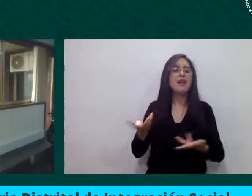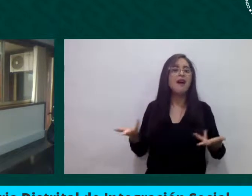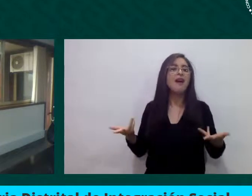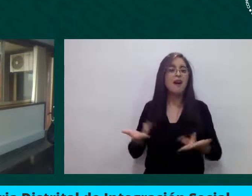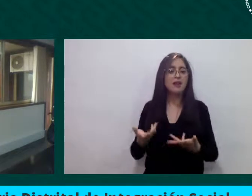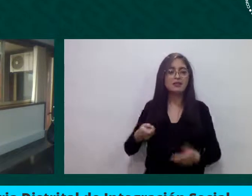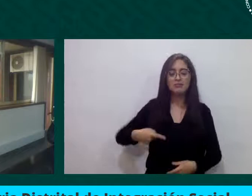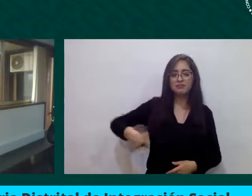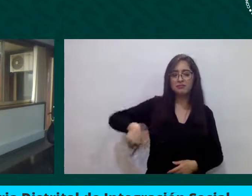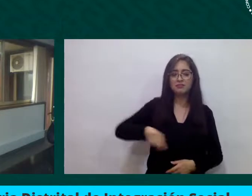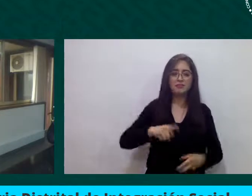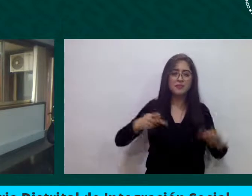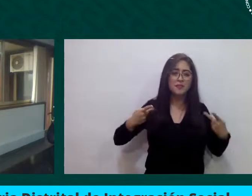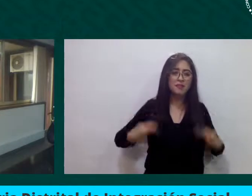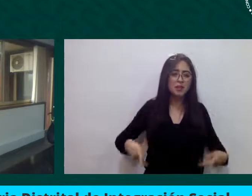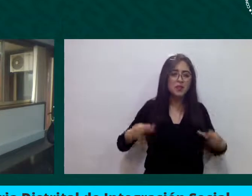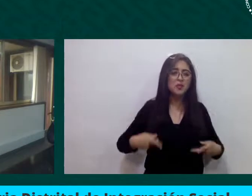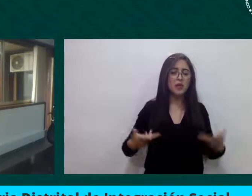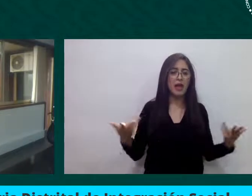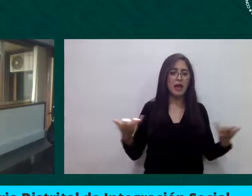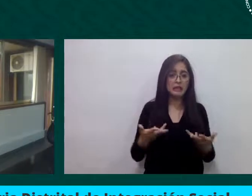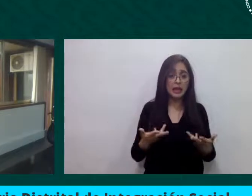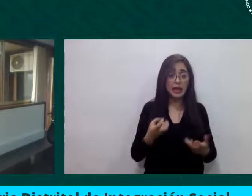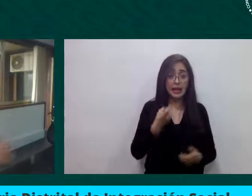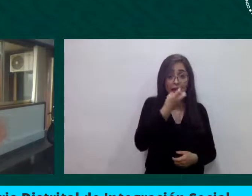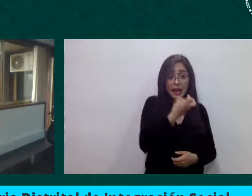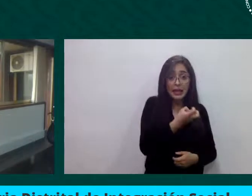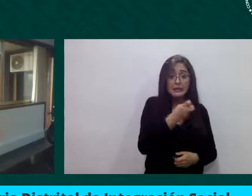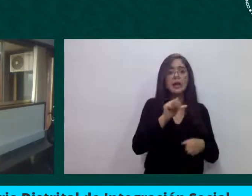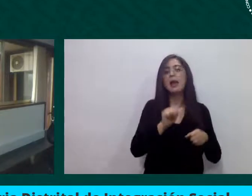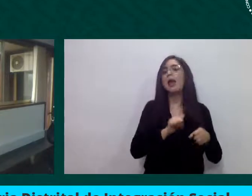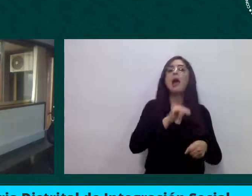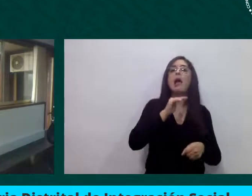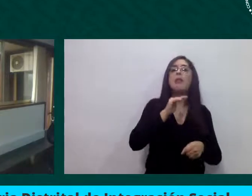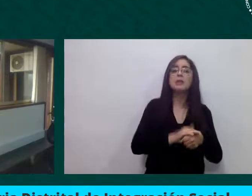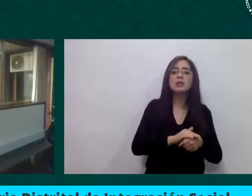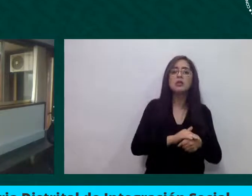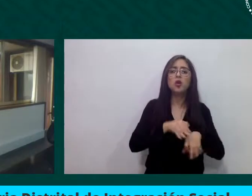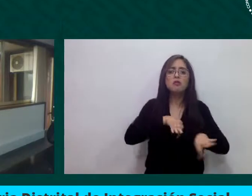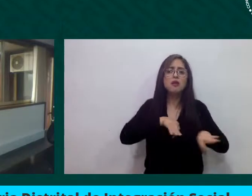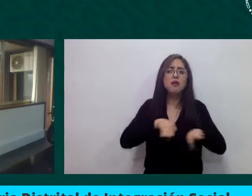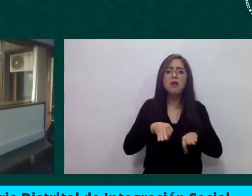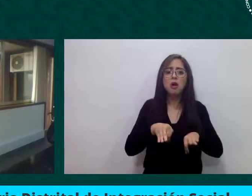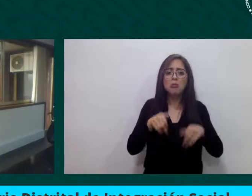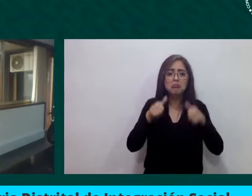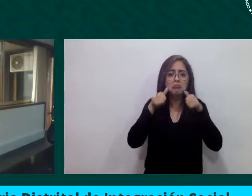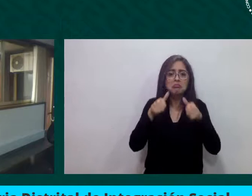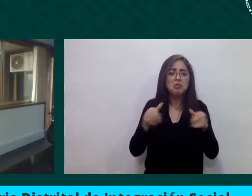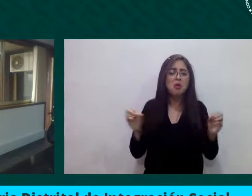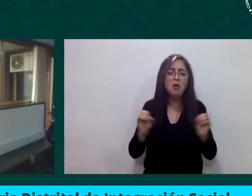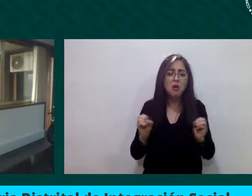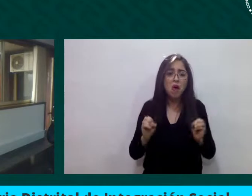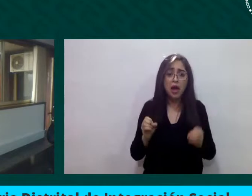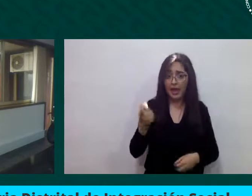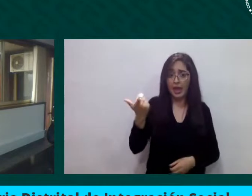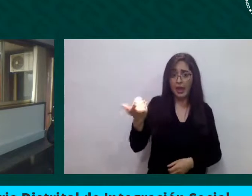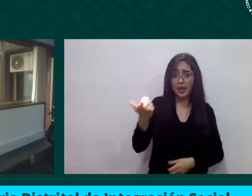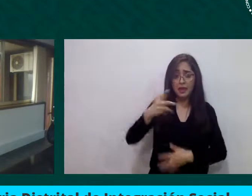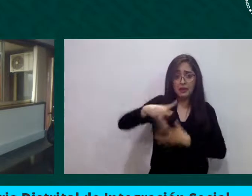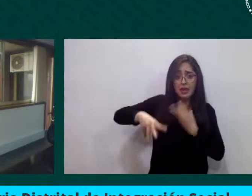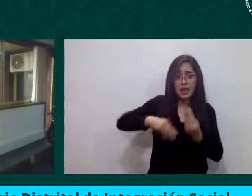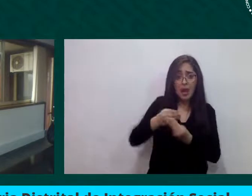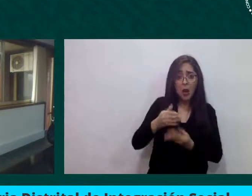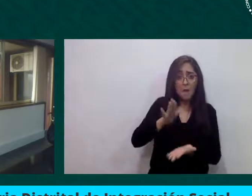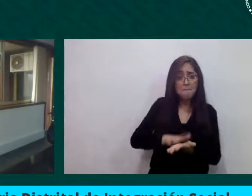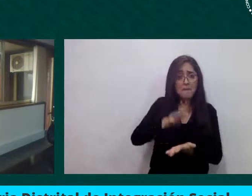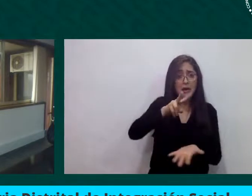andamiaje administrativo no se cuenta, porque la transferencia monetaria no es lo único que soluciona. La transferencia monetaria soluciona